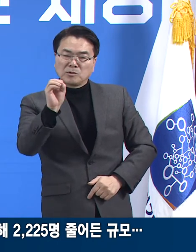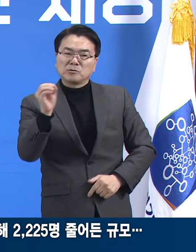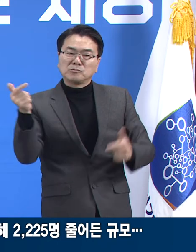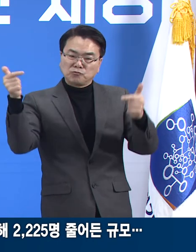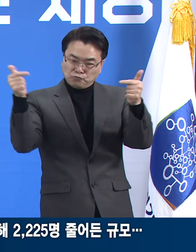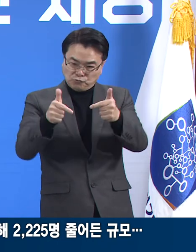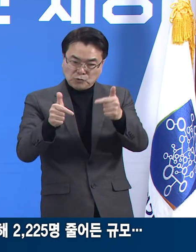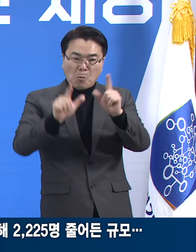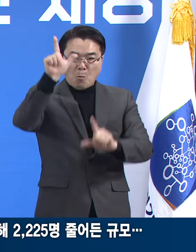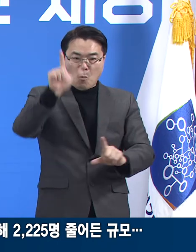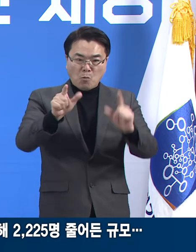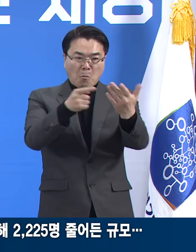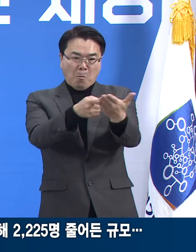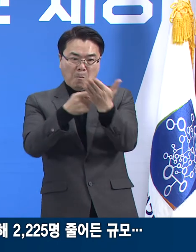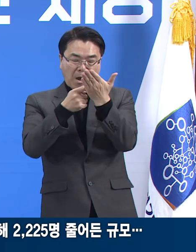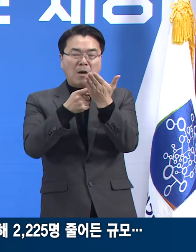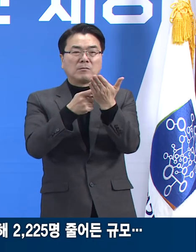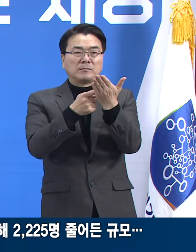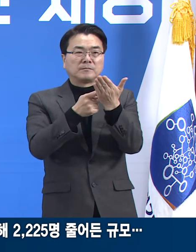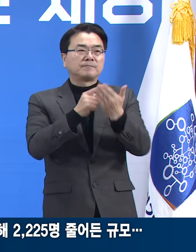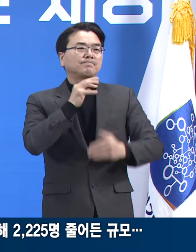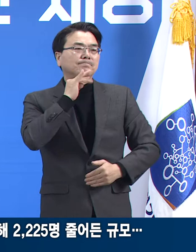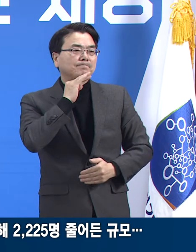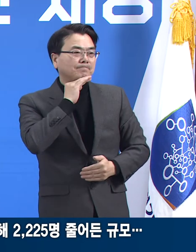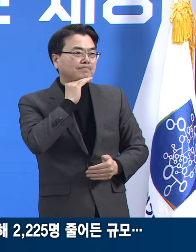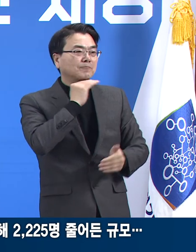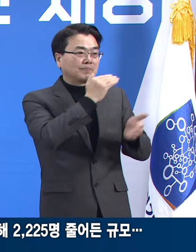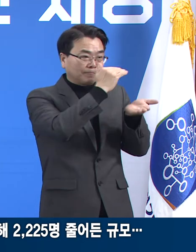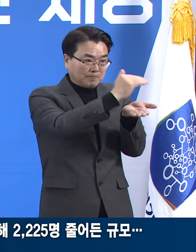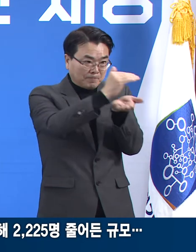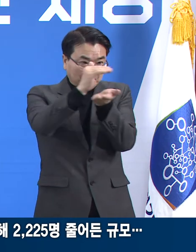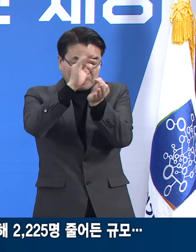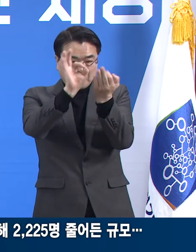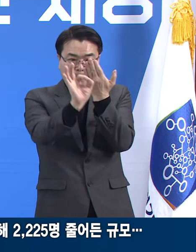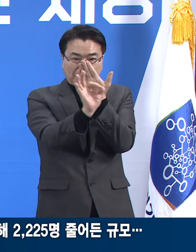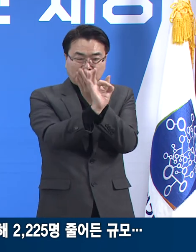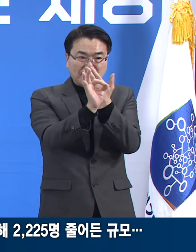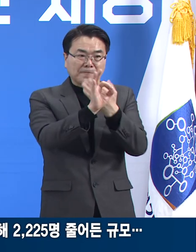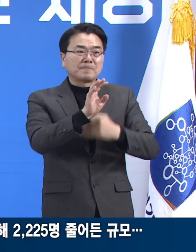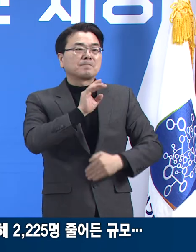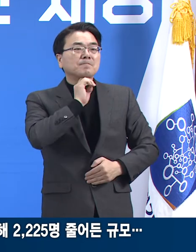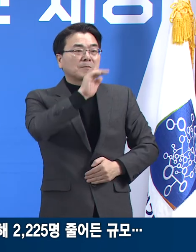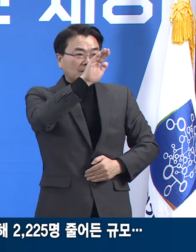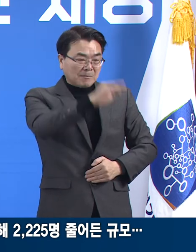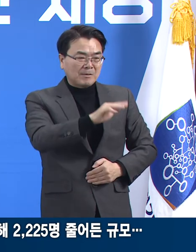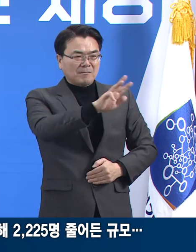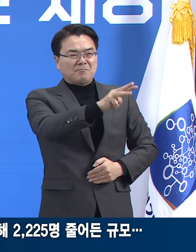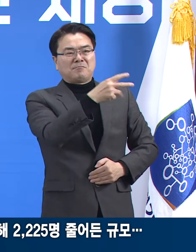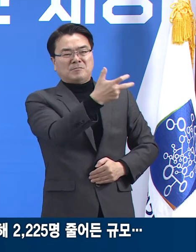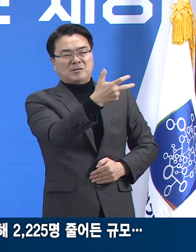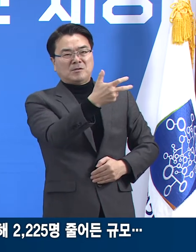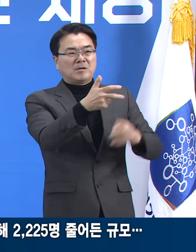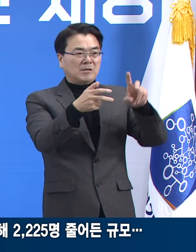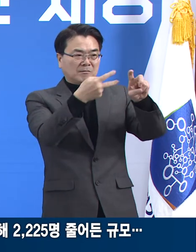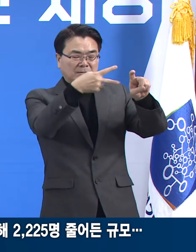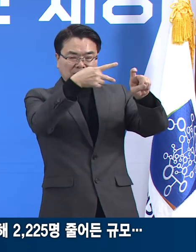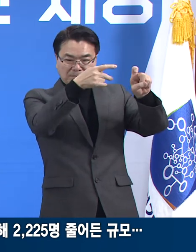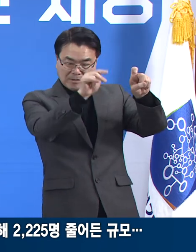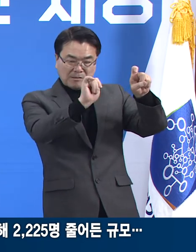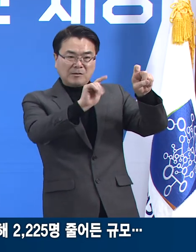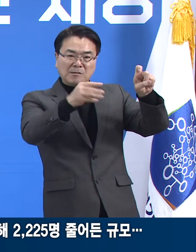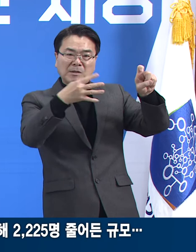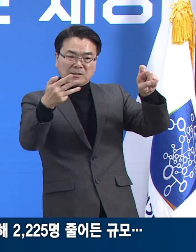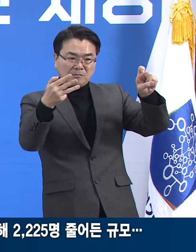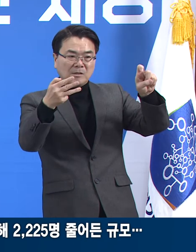연령대의 별로 보면 10세 미만이 307명, 10대 423명,